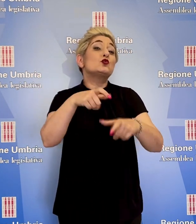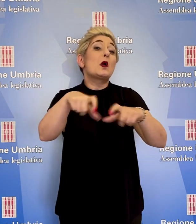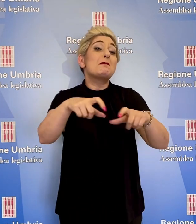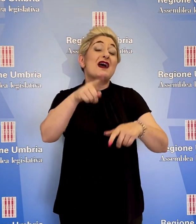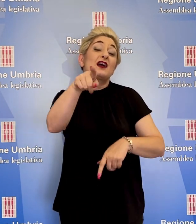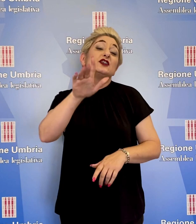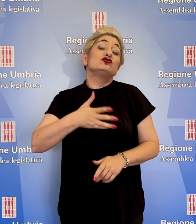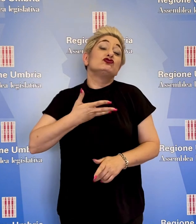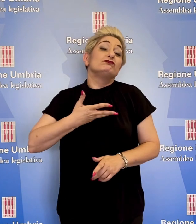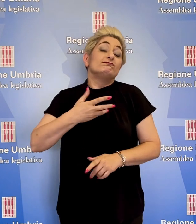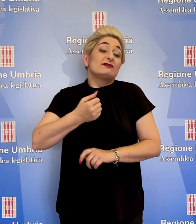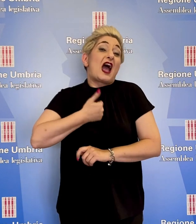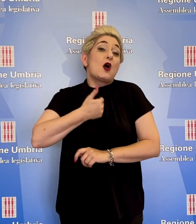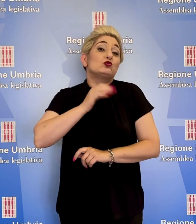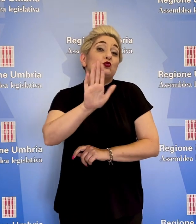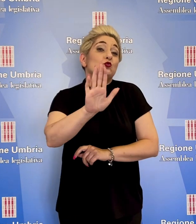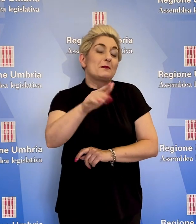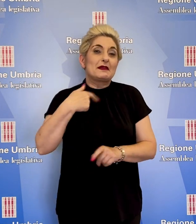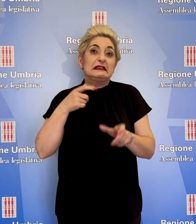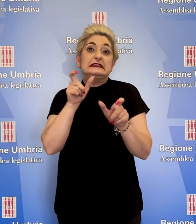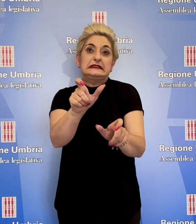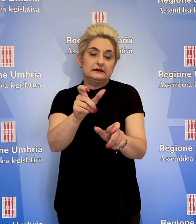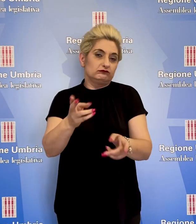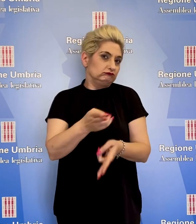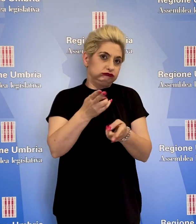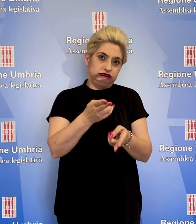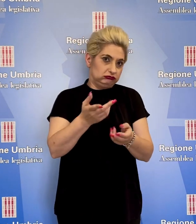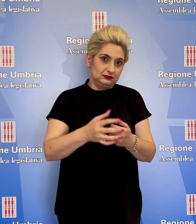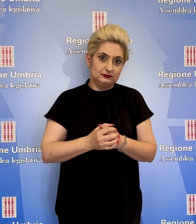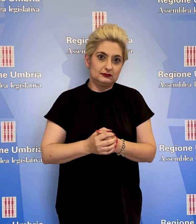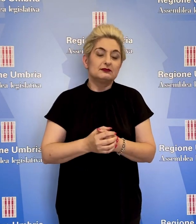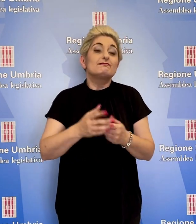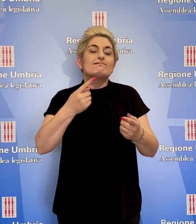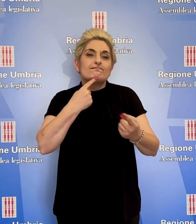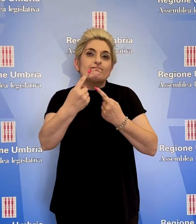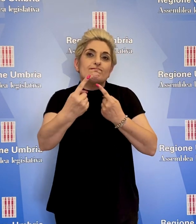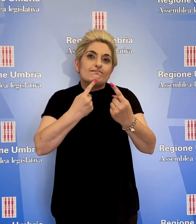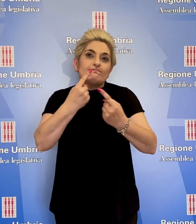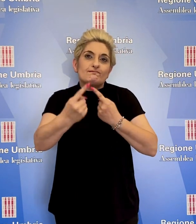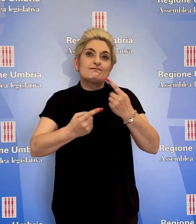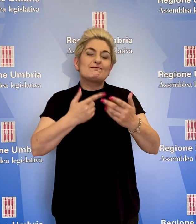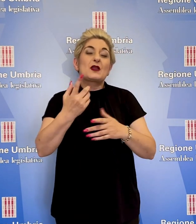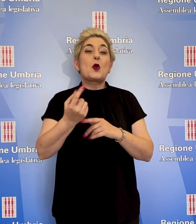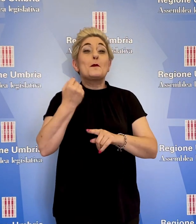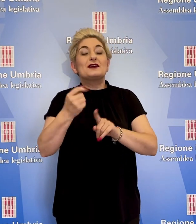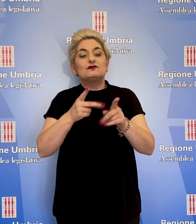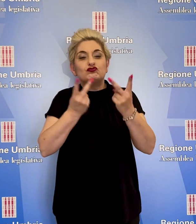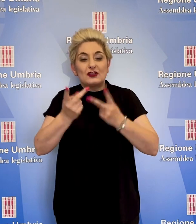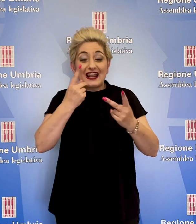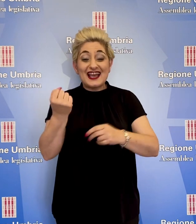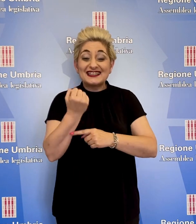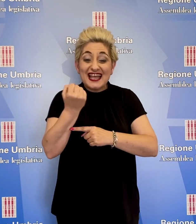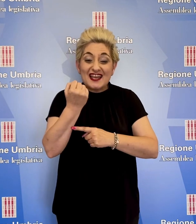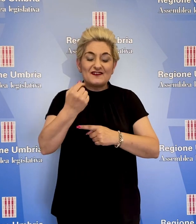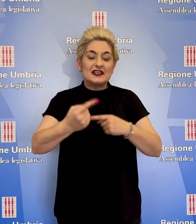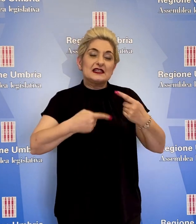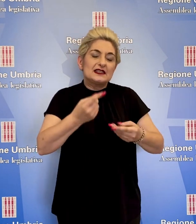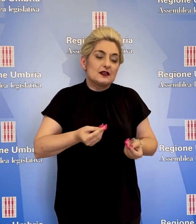bancari, a cui non possiamo imporre delle scelte. Va avanti una interlocuzione per garantire tali servizi alle comunità, con